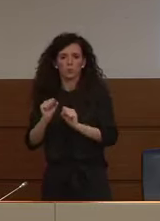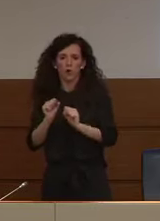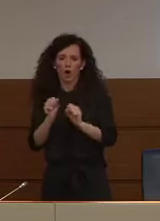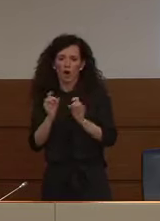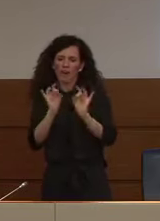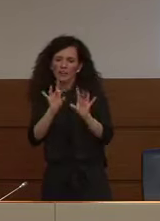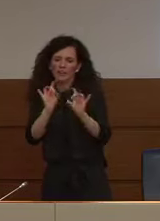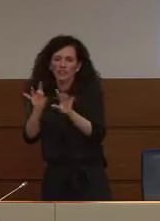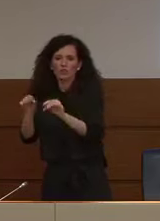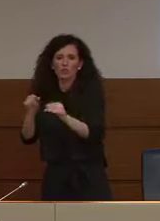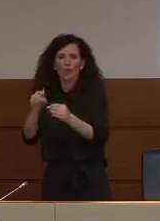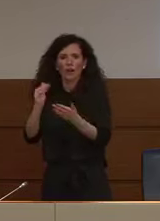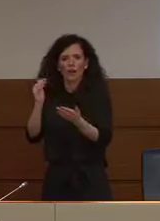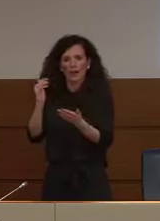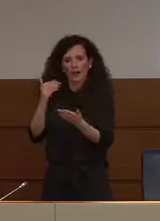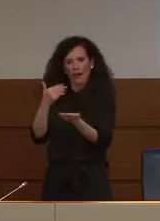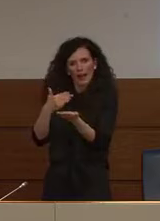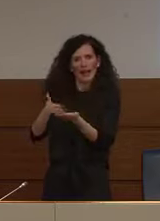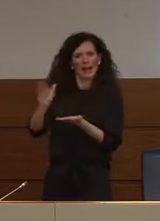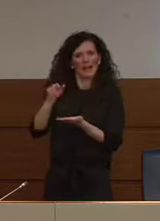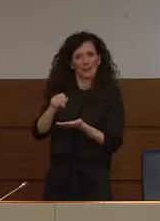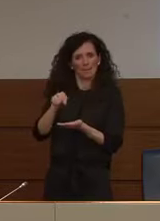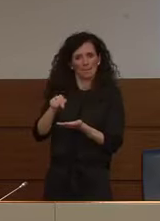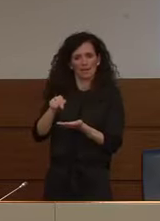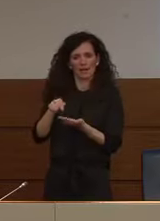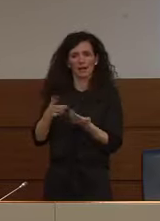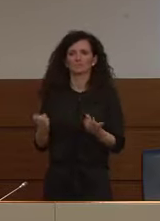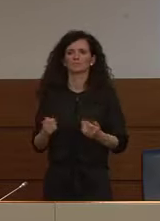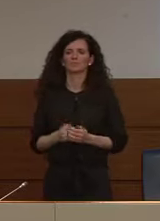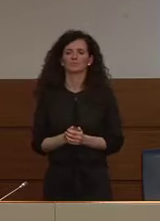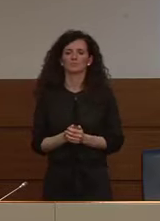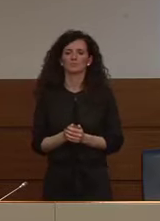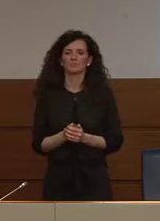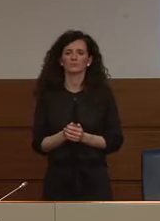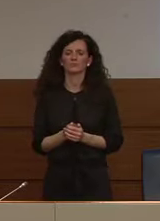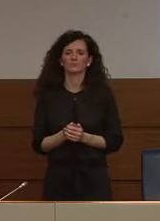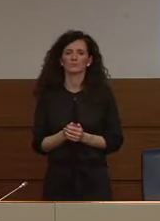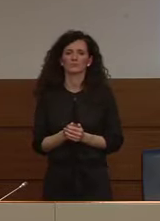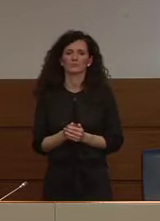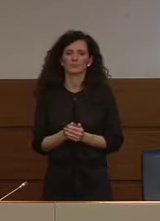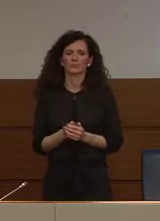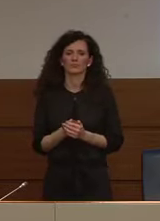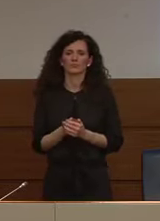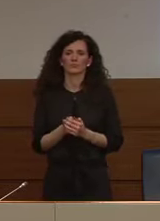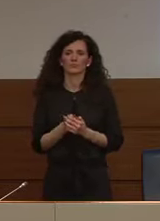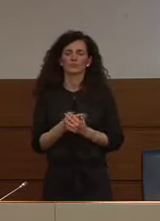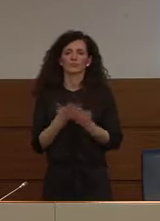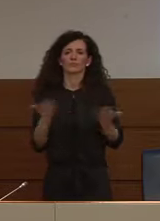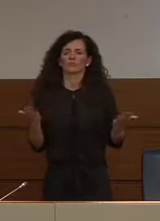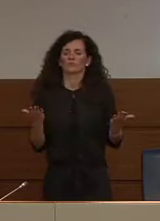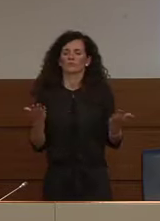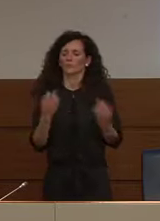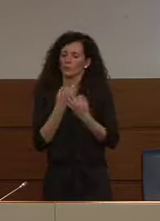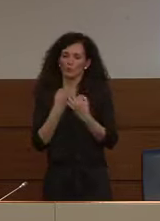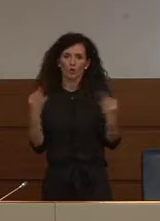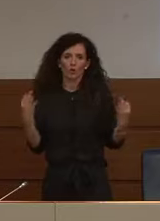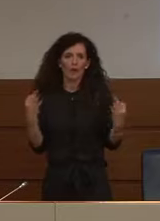infezioni ovviamente però e ci ritorno questo tipo di